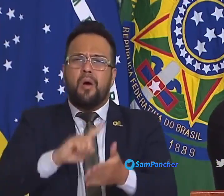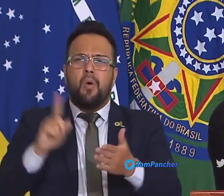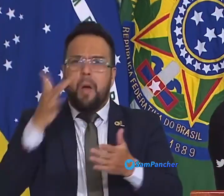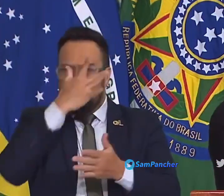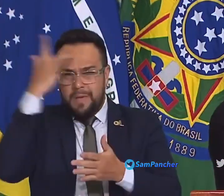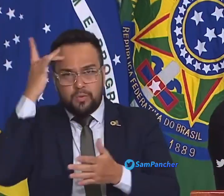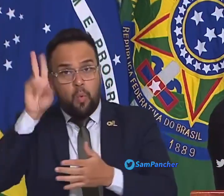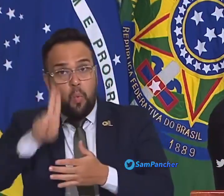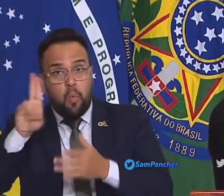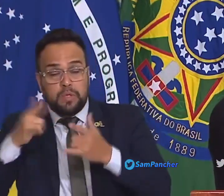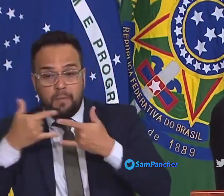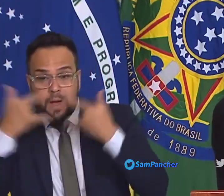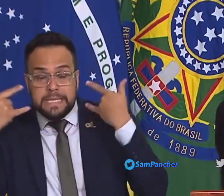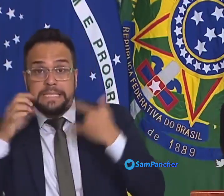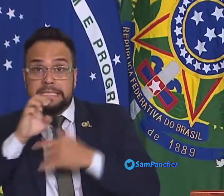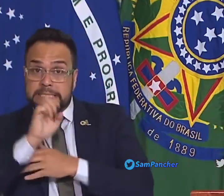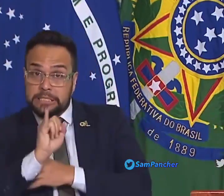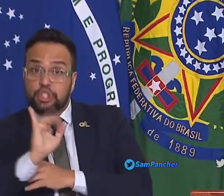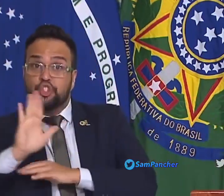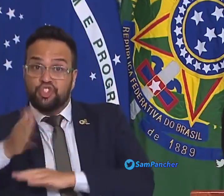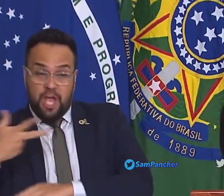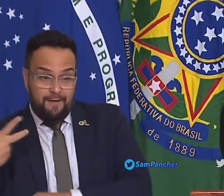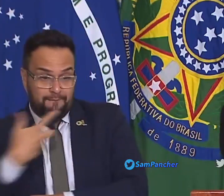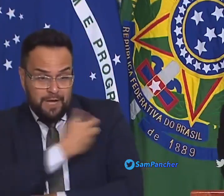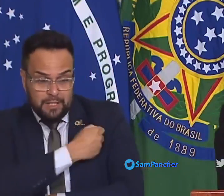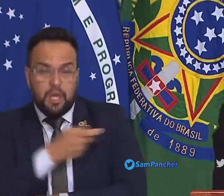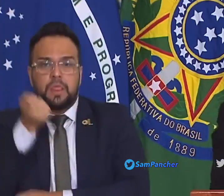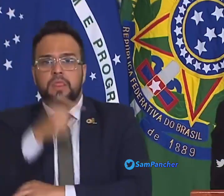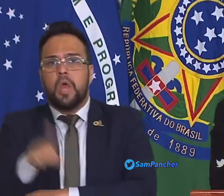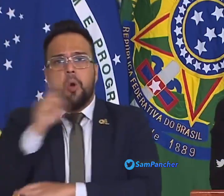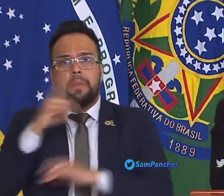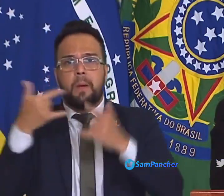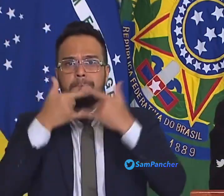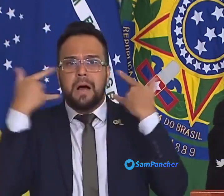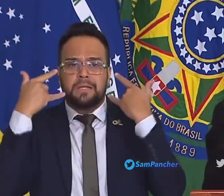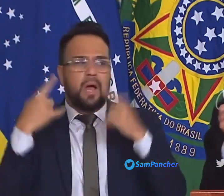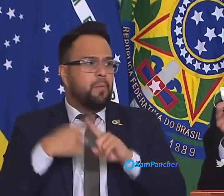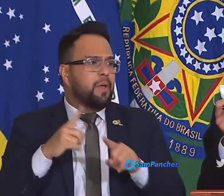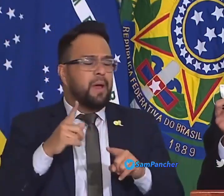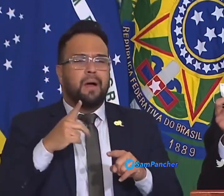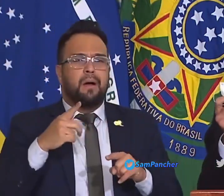que estejam vacinados ou que já foram contaminados. Para tirar